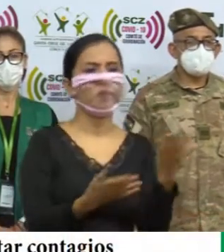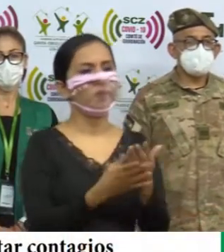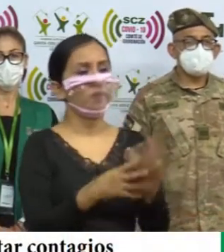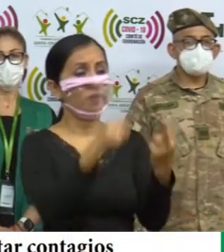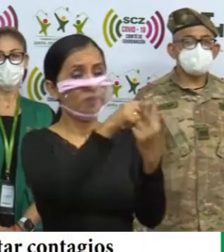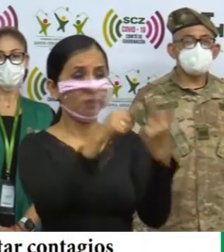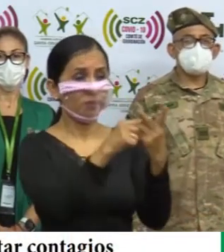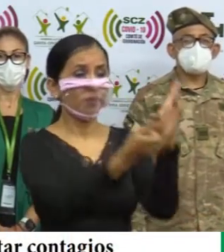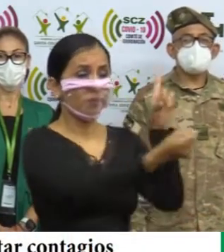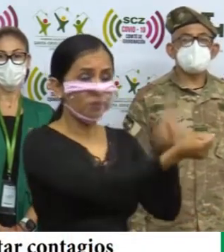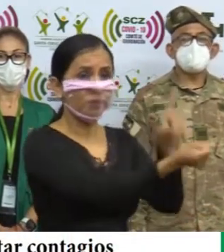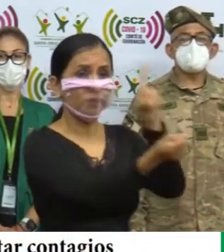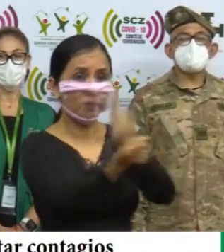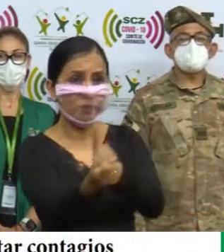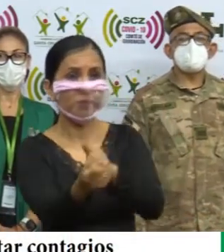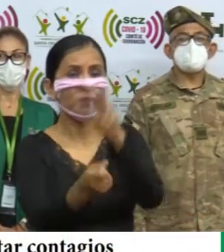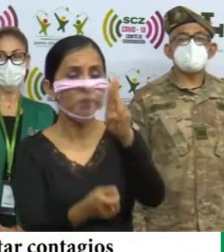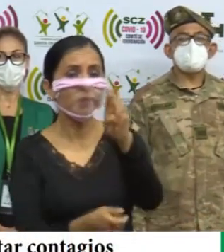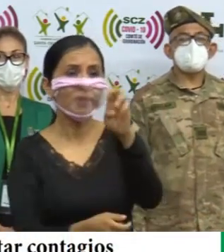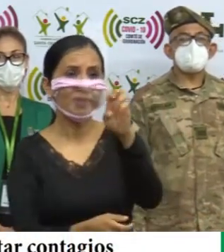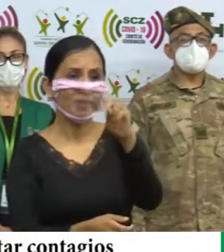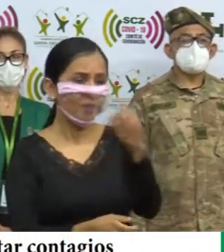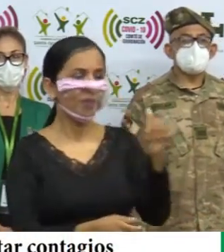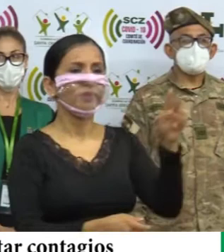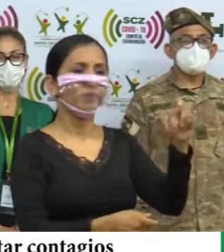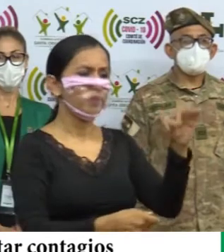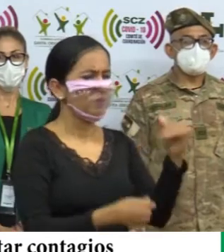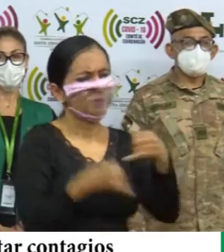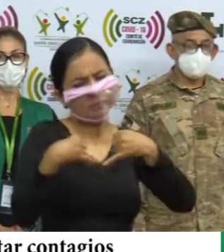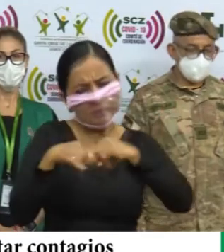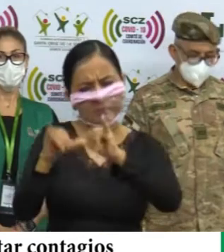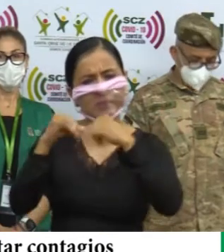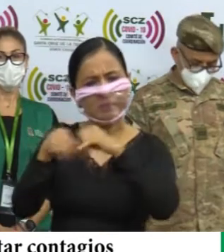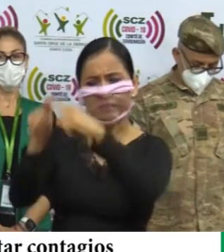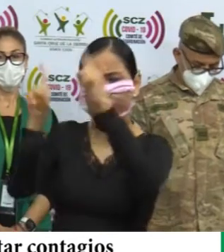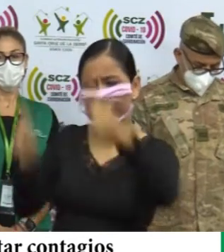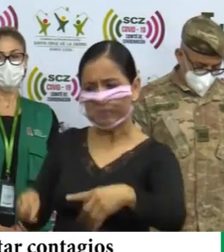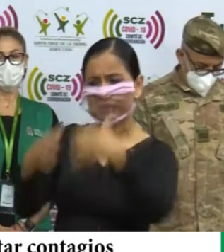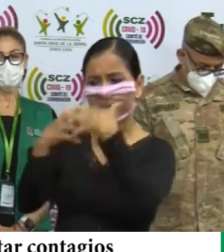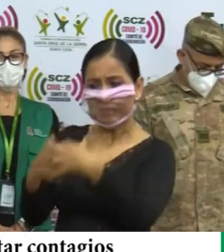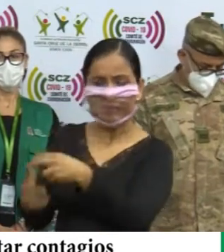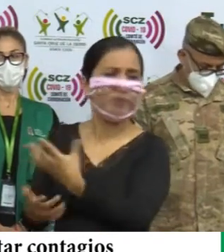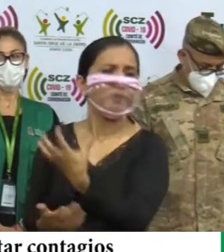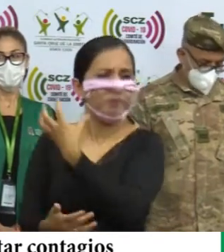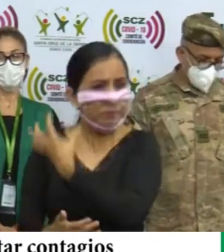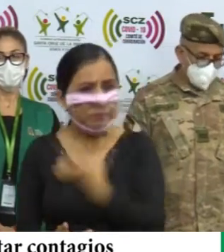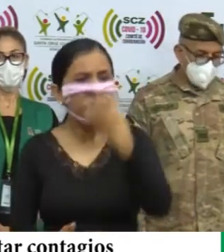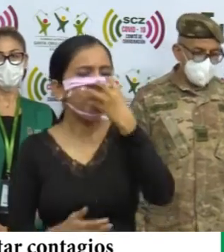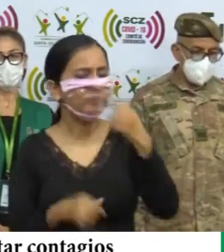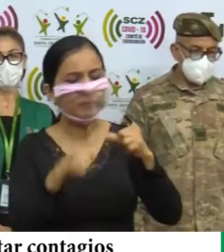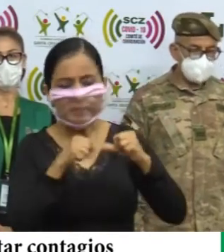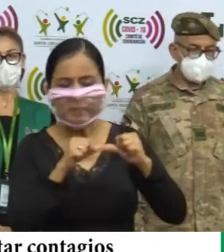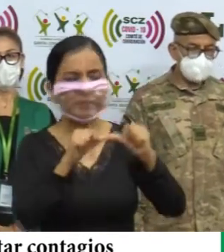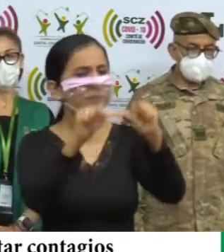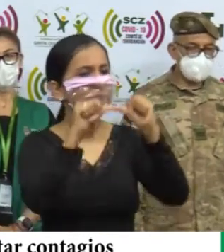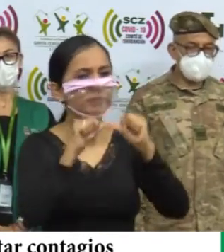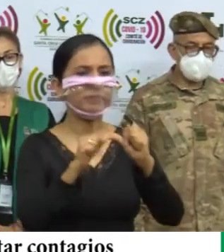de los toros carurendas y los toros Roberto Torres aún continúan en sus unidades de terapia intensiva. Están en una